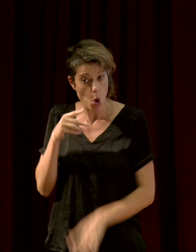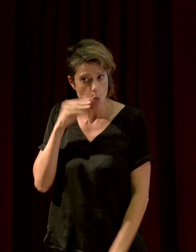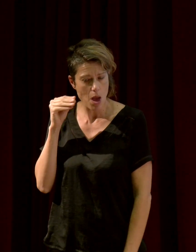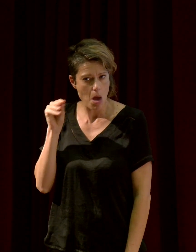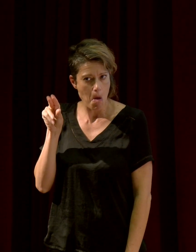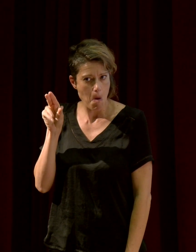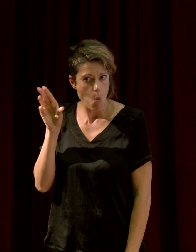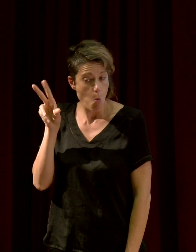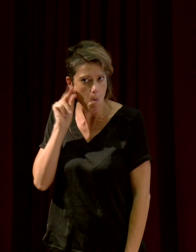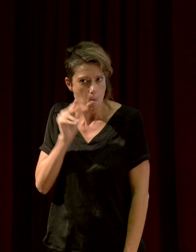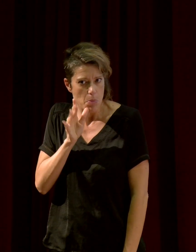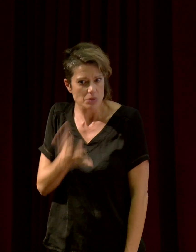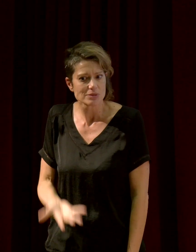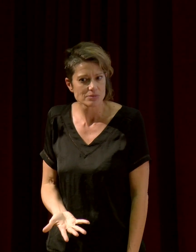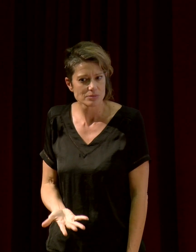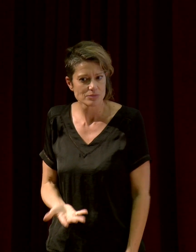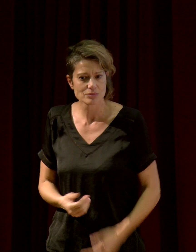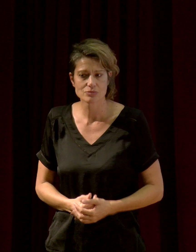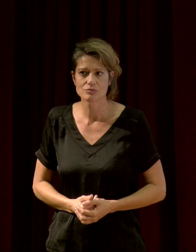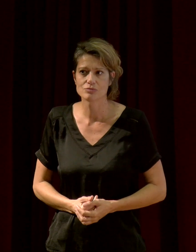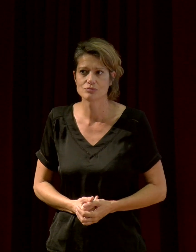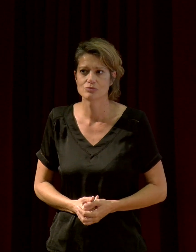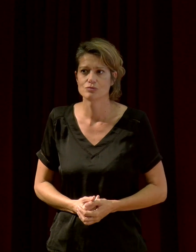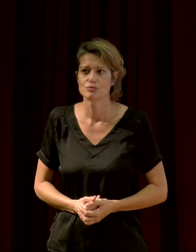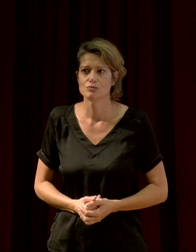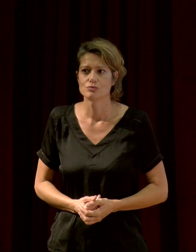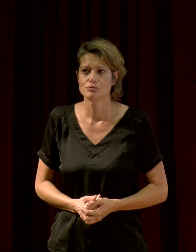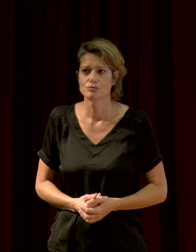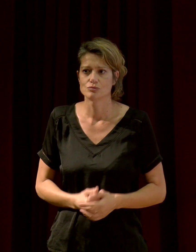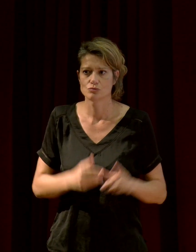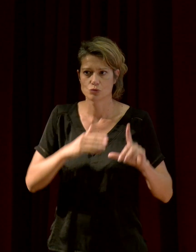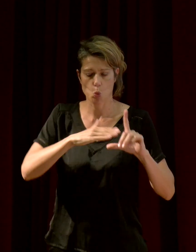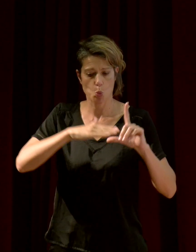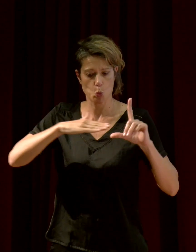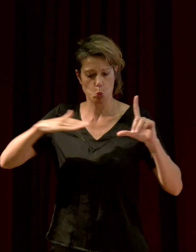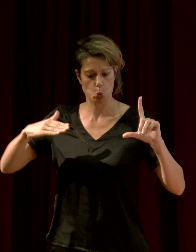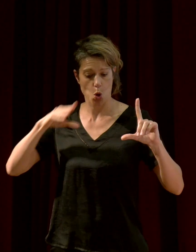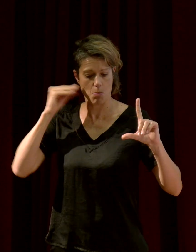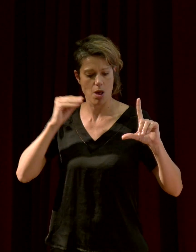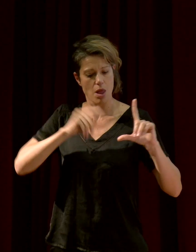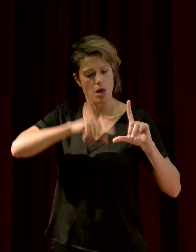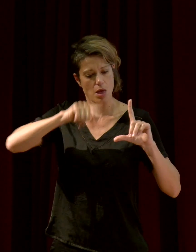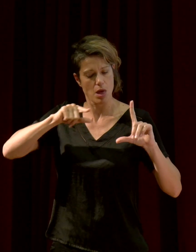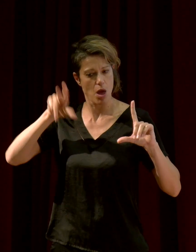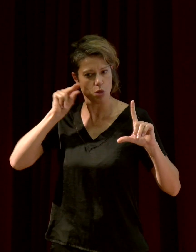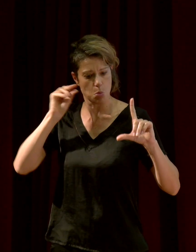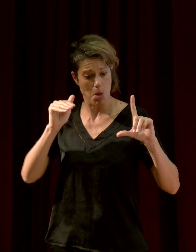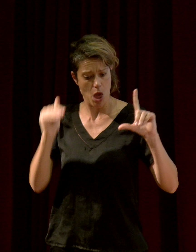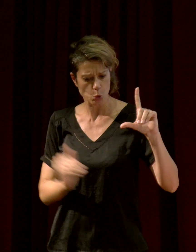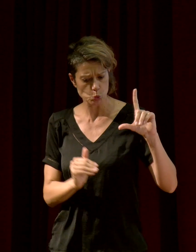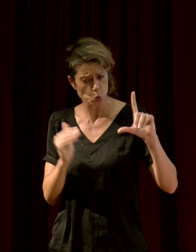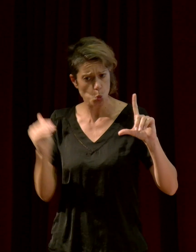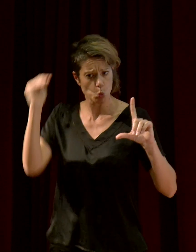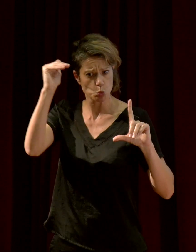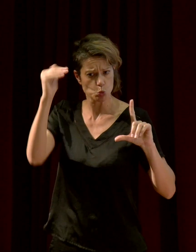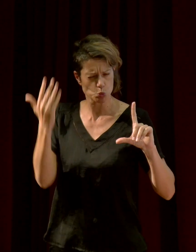ça signifie que ces fréquences qui sont en dehors de l'audible n'existent pas ? Et j'avais entendu aujourd'hui une émission à la radio